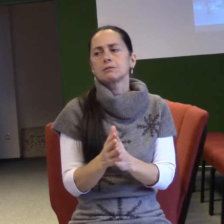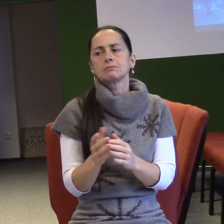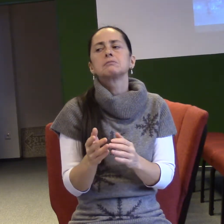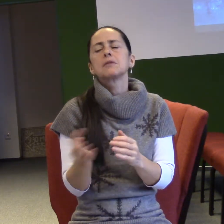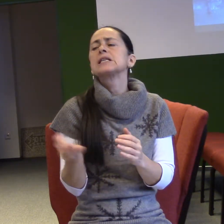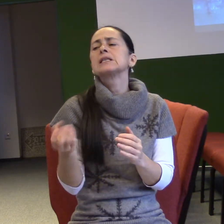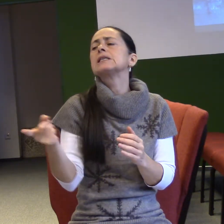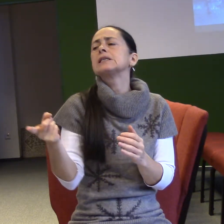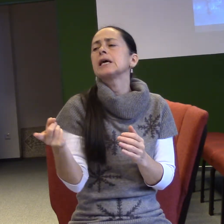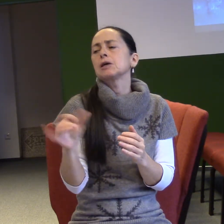Děkuji.